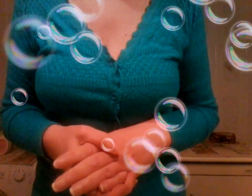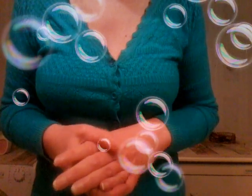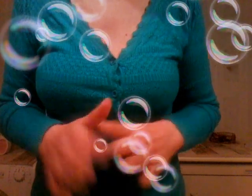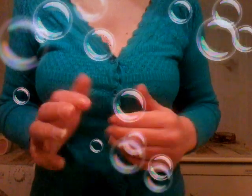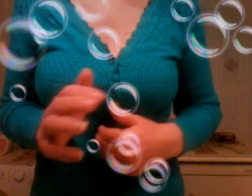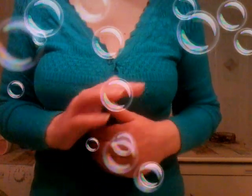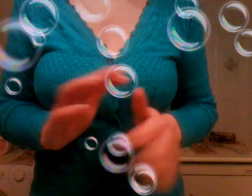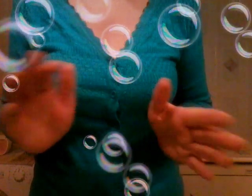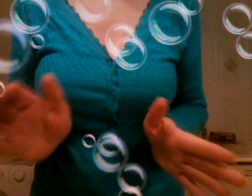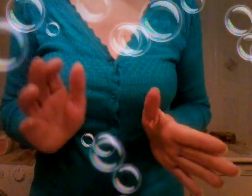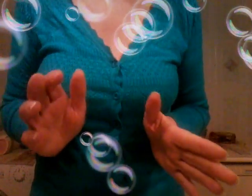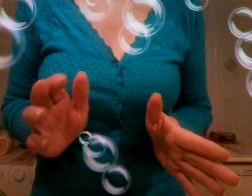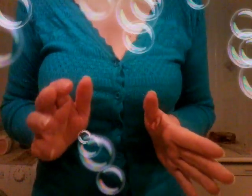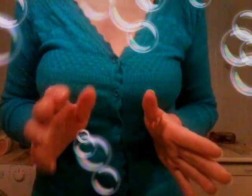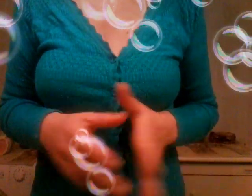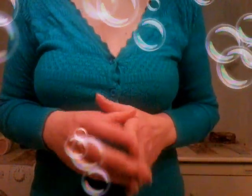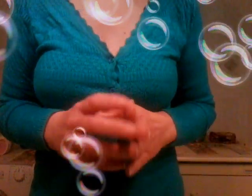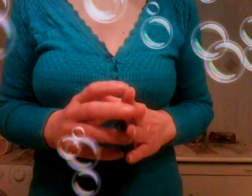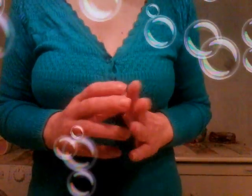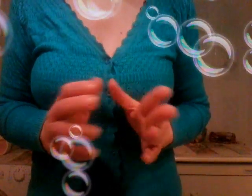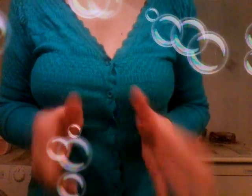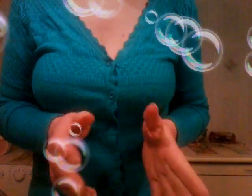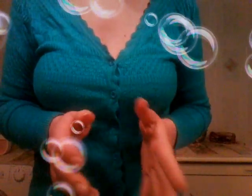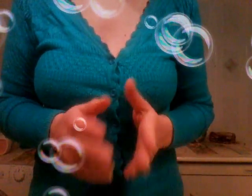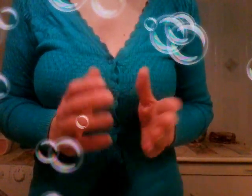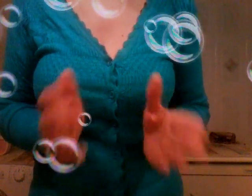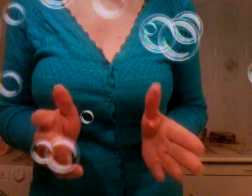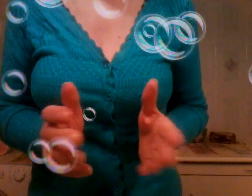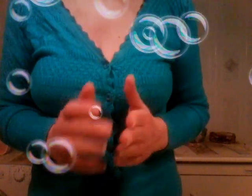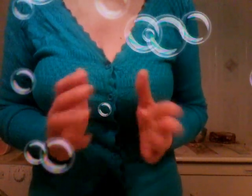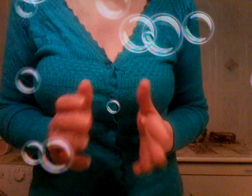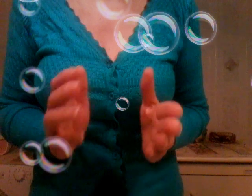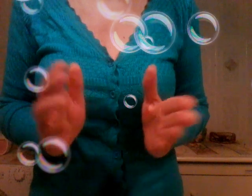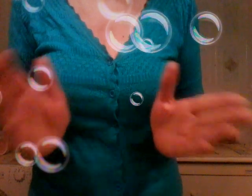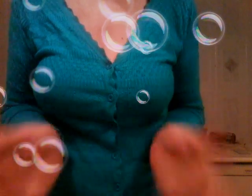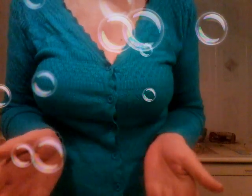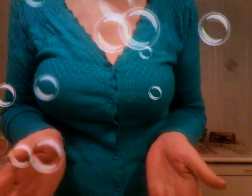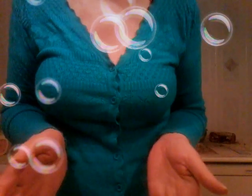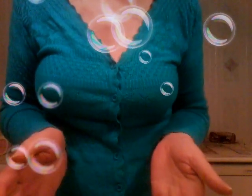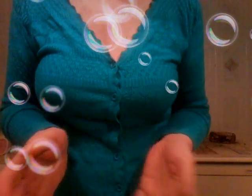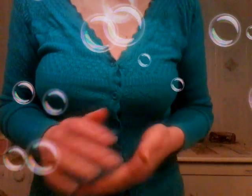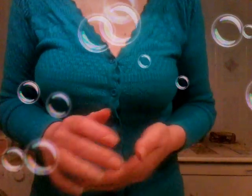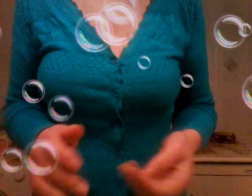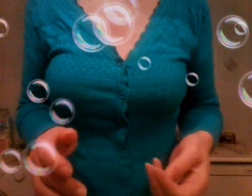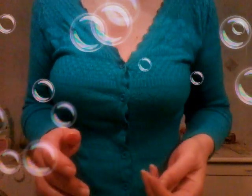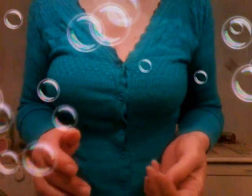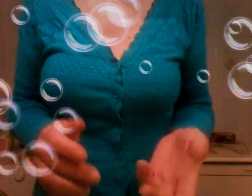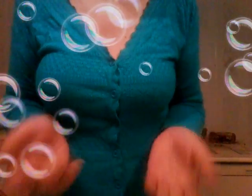io non ho mai offeso nessuno ho solo detto la verità quello che io penso ci sono dei principi inviolabili io tanto non cambio